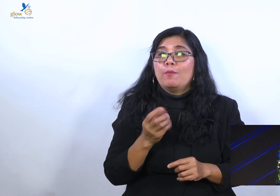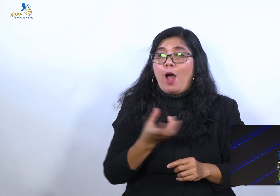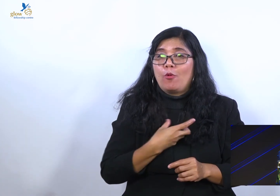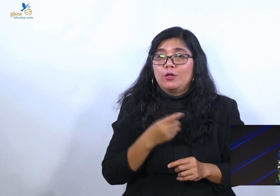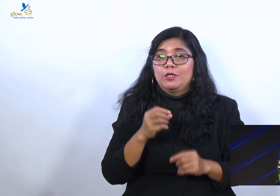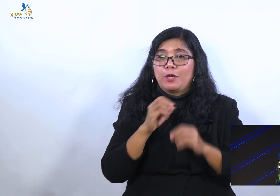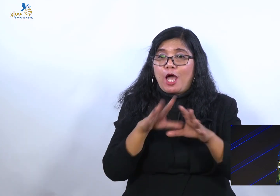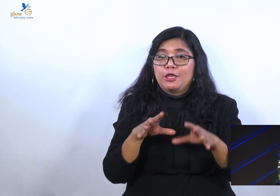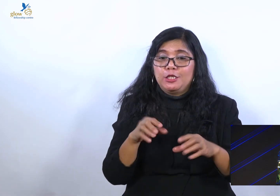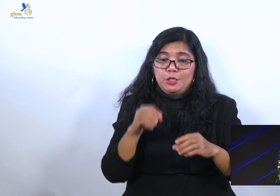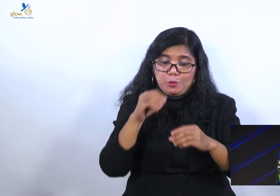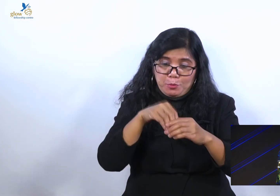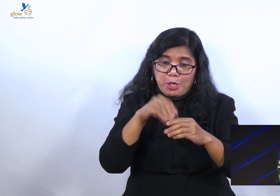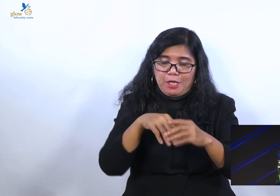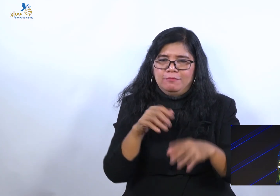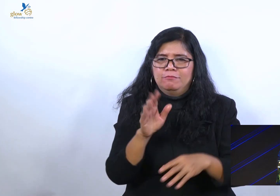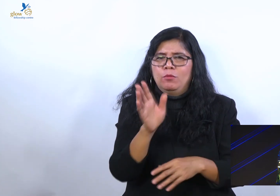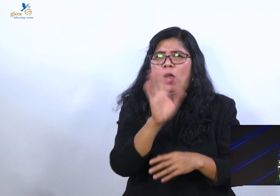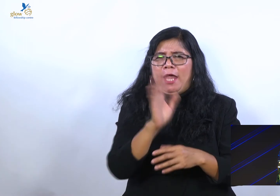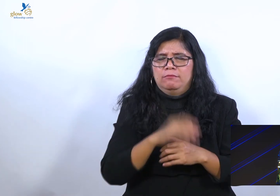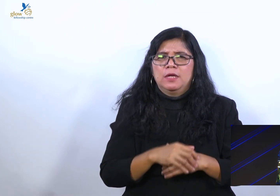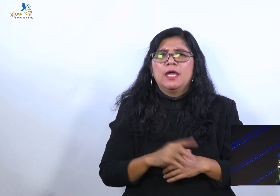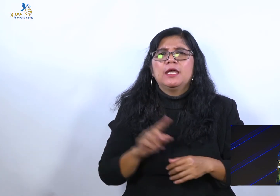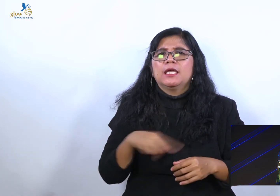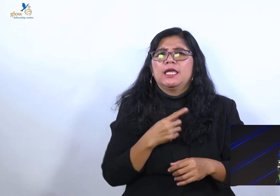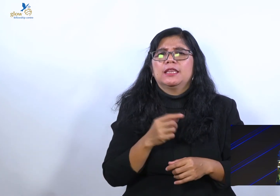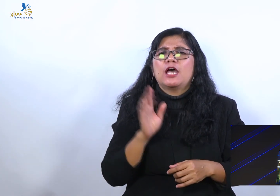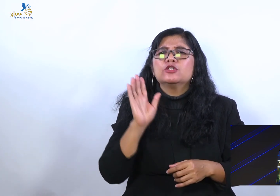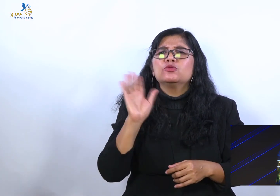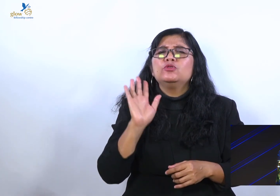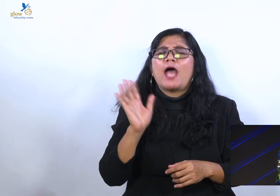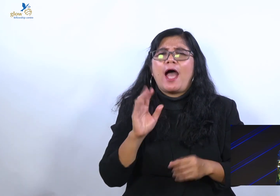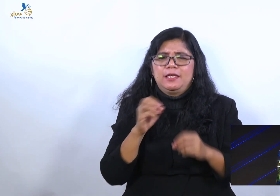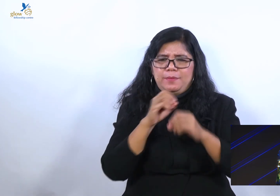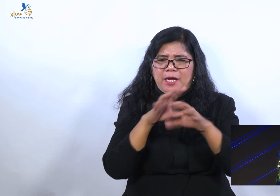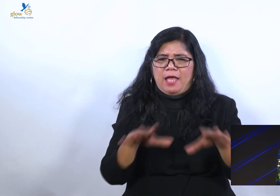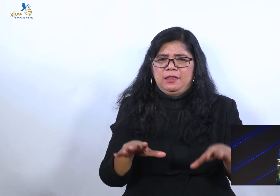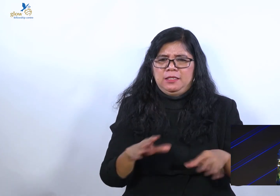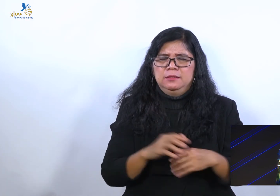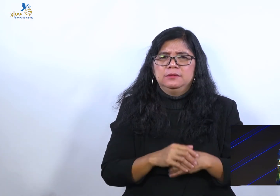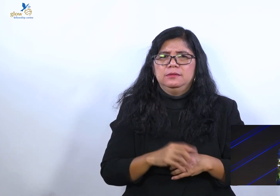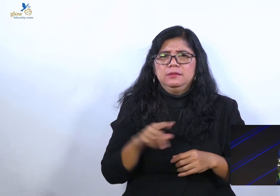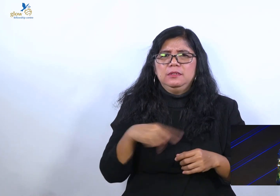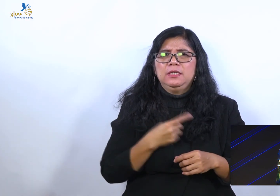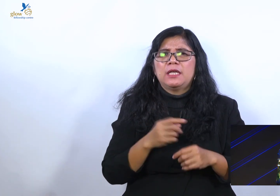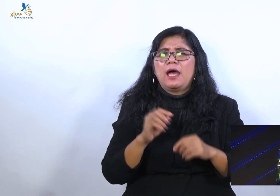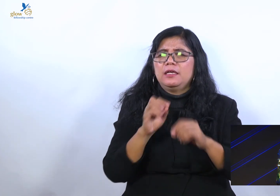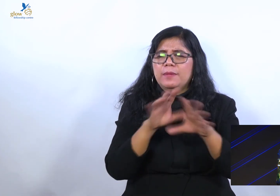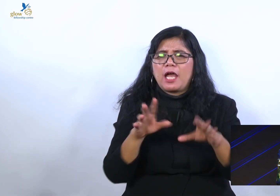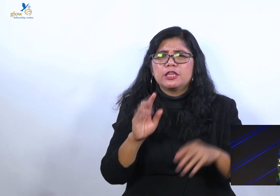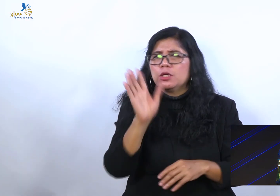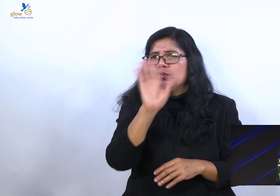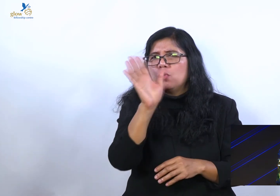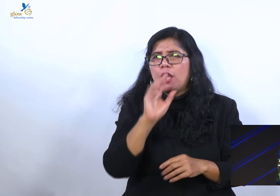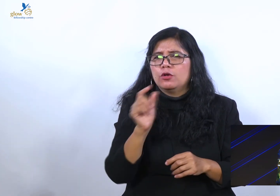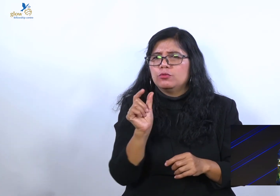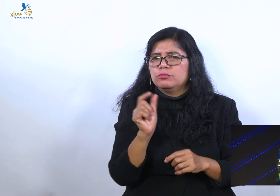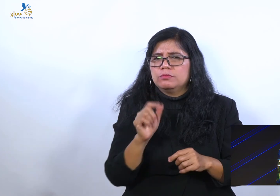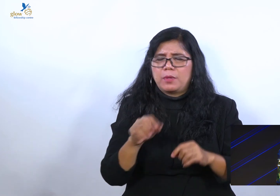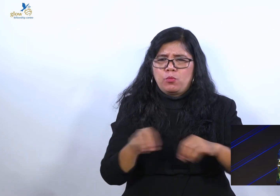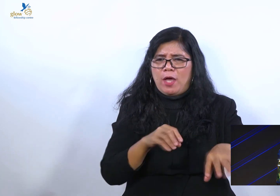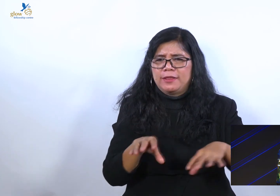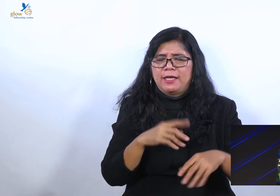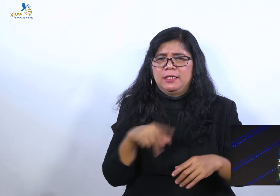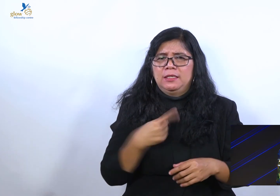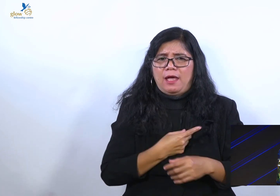Sudah aku yang kasih dalam Tuhan. Kita diberkati bukan karena perbuatan kita. Karena firman Tuhan sudah menegaskan.